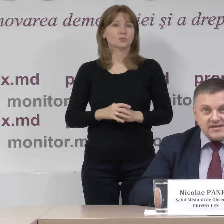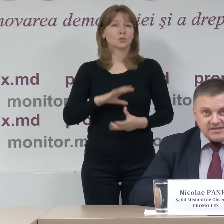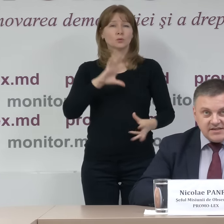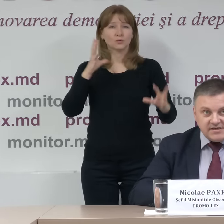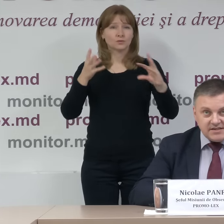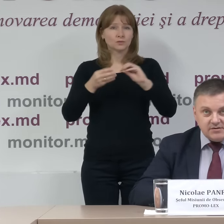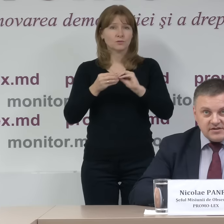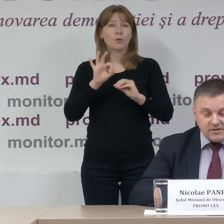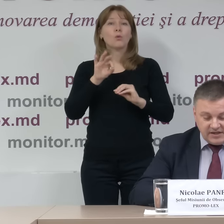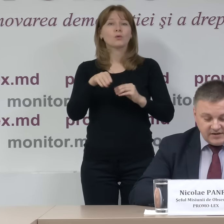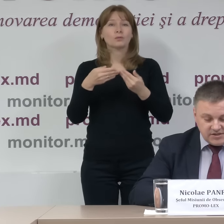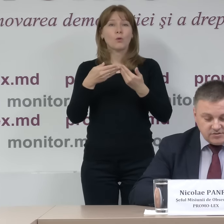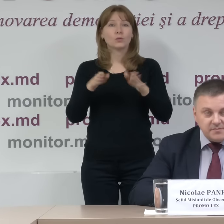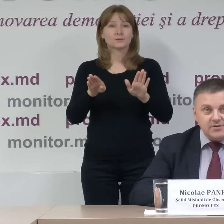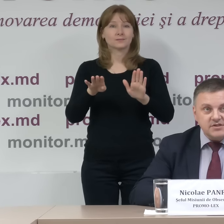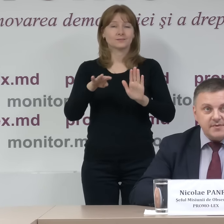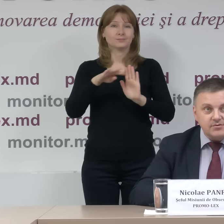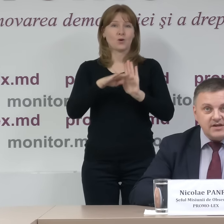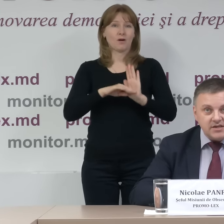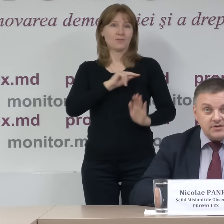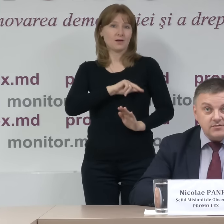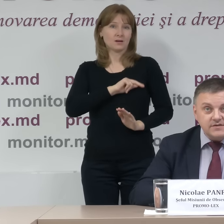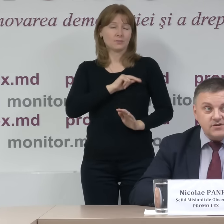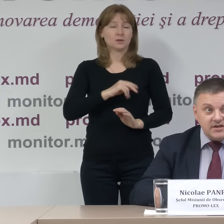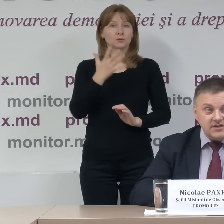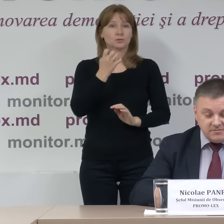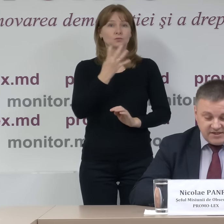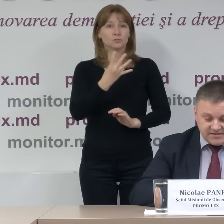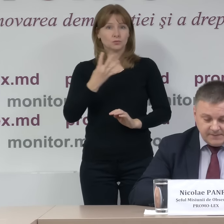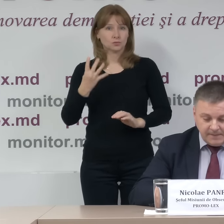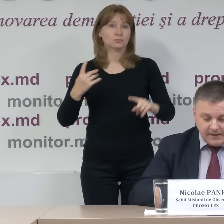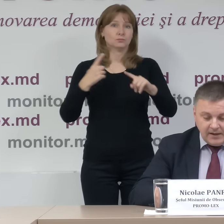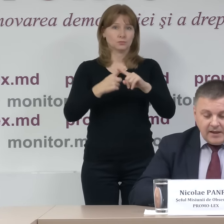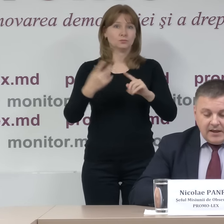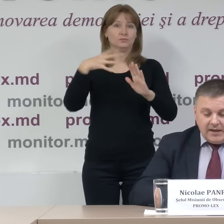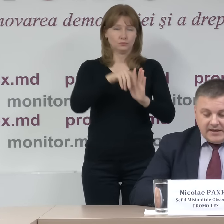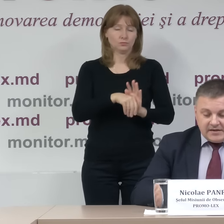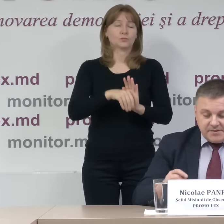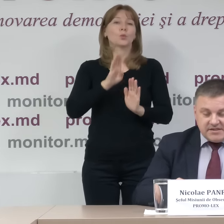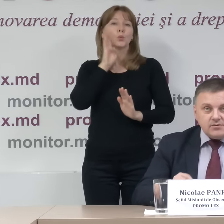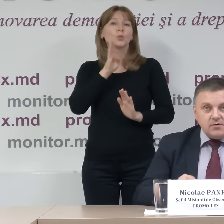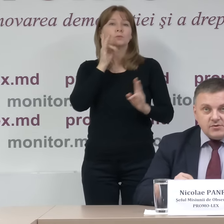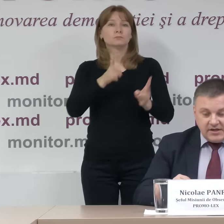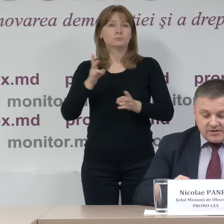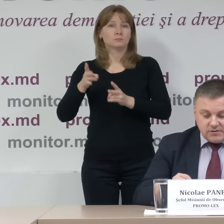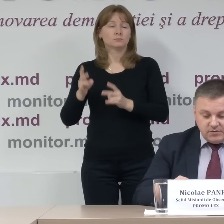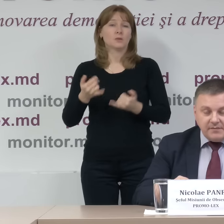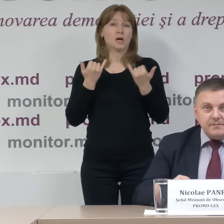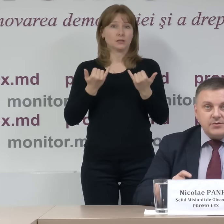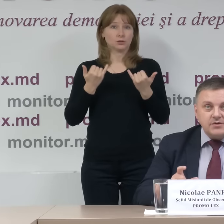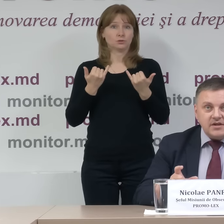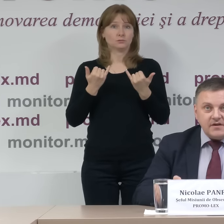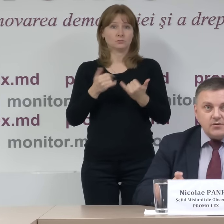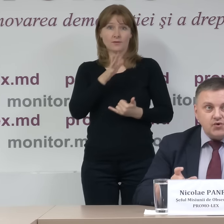în total de la deschidere secțiilor de votare, 544 de cazuri, inclusiv cu cele de dimineață iar în prezentul comunicat, cum